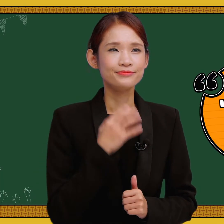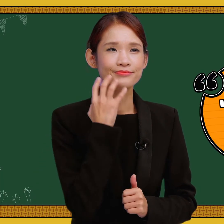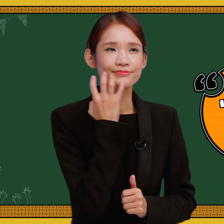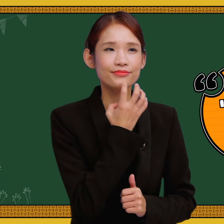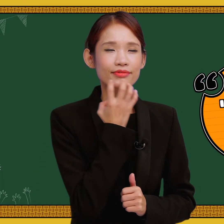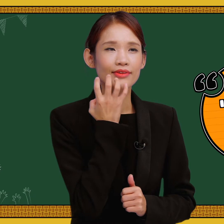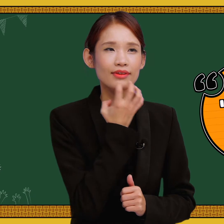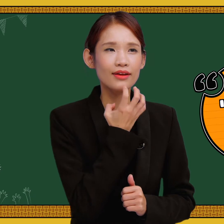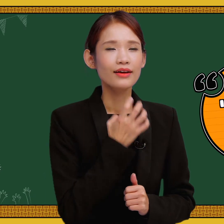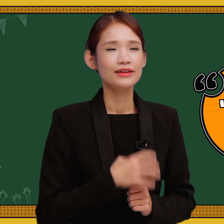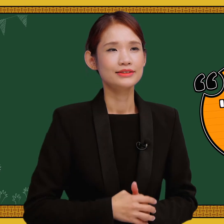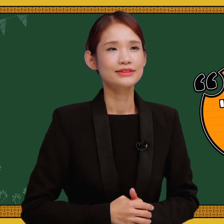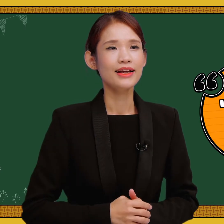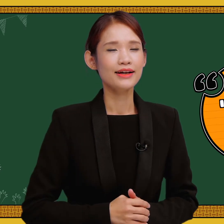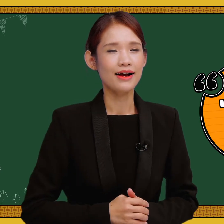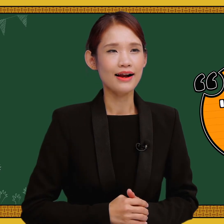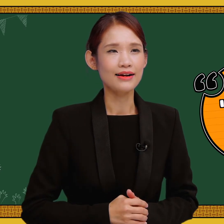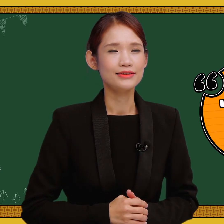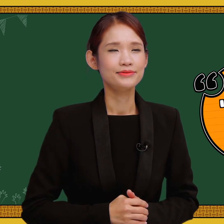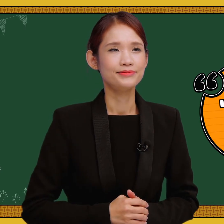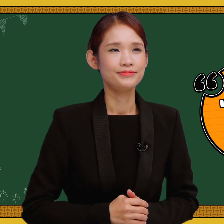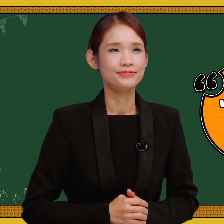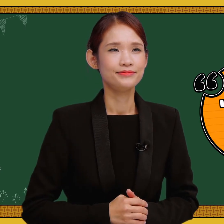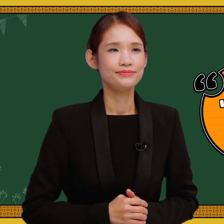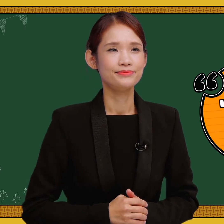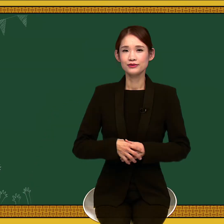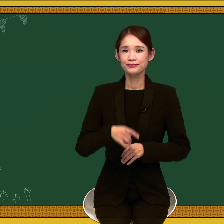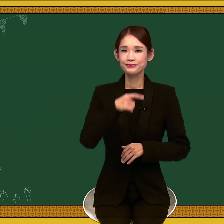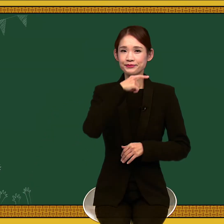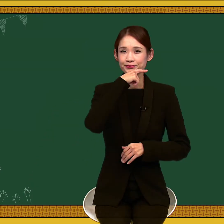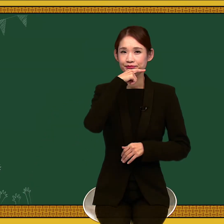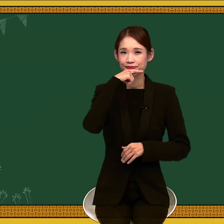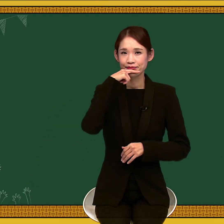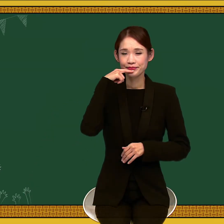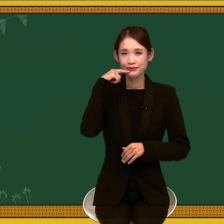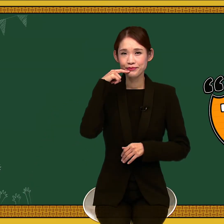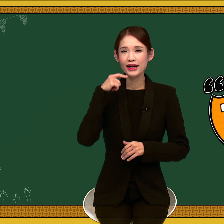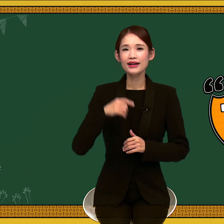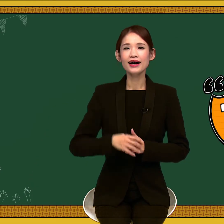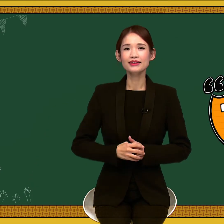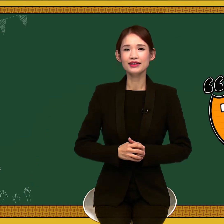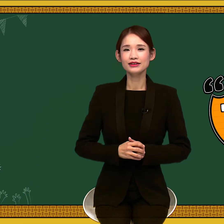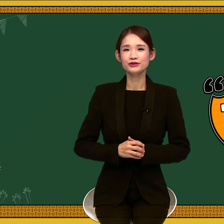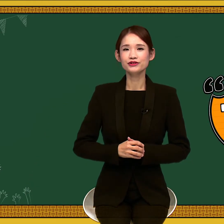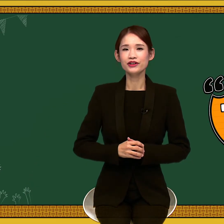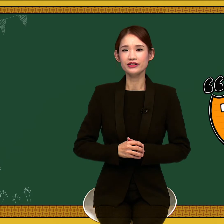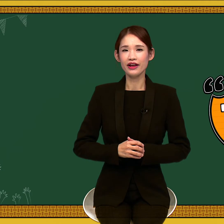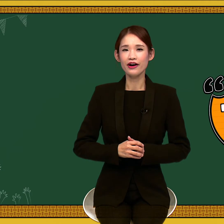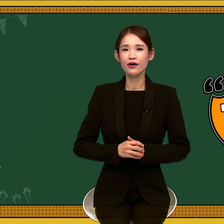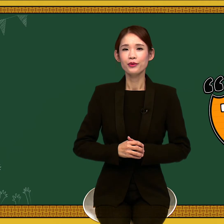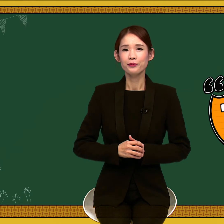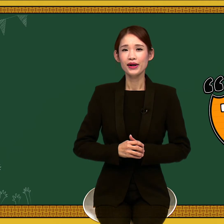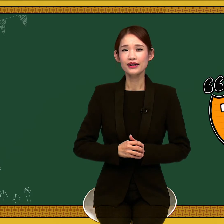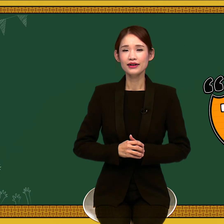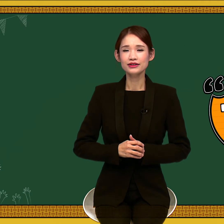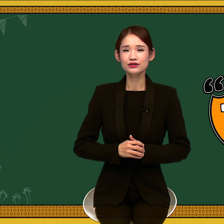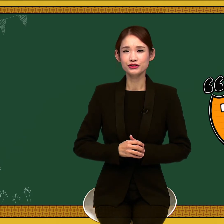색깔, 색깔, 빨강이라는 수어 있대요. 빨강은 우리